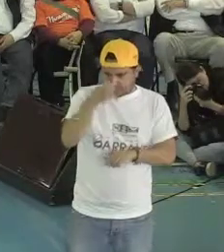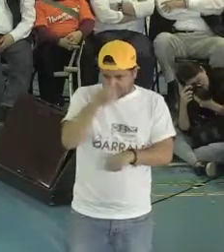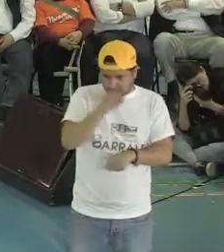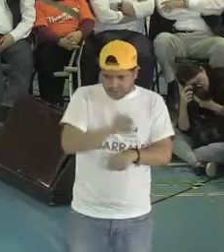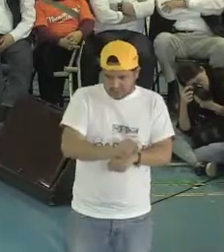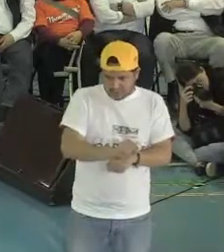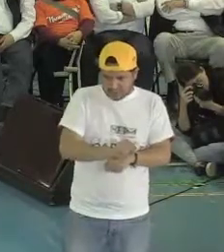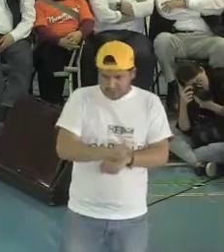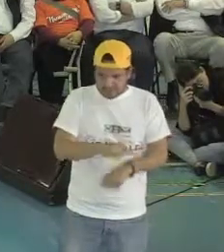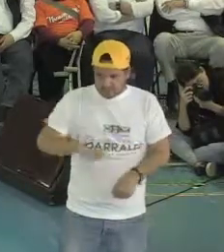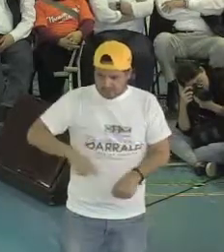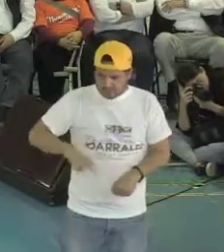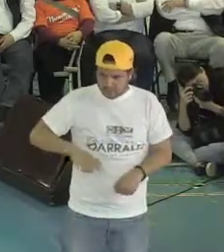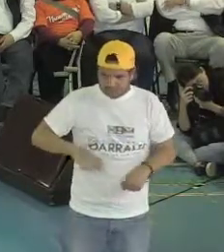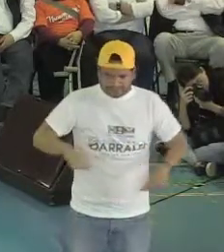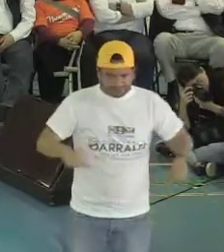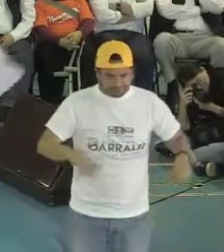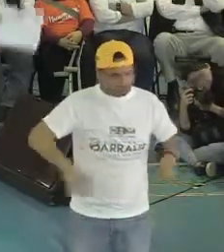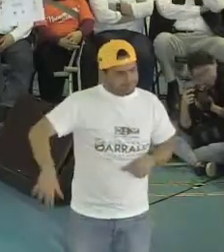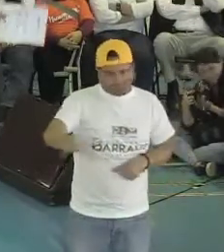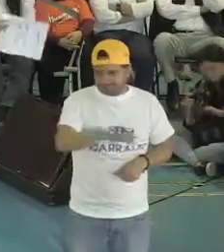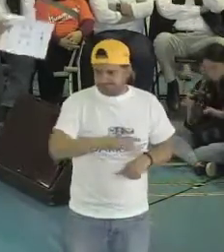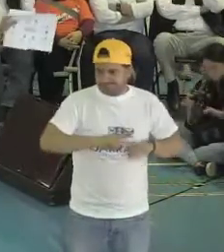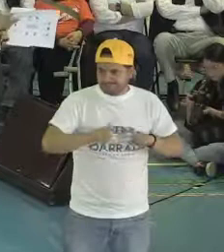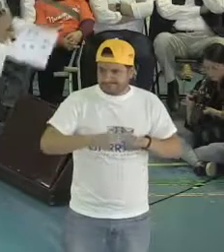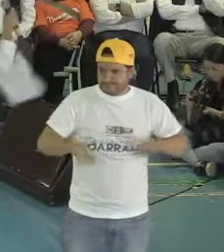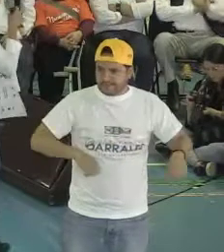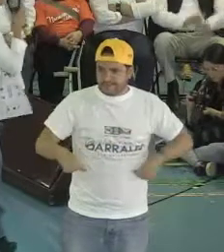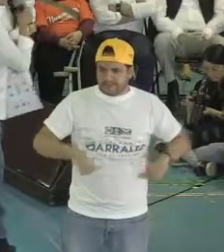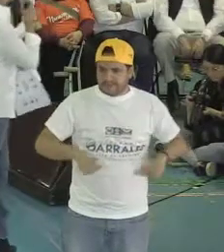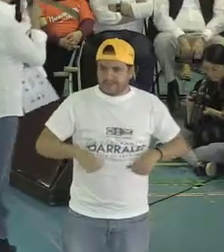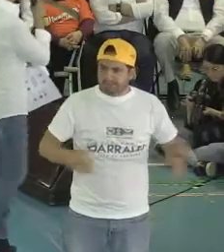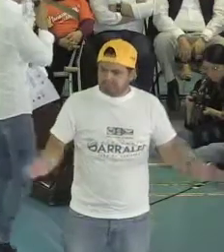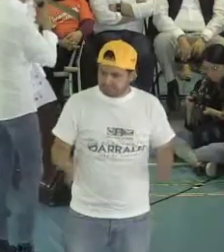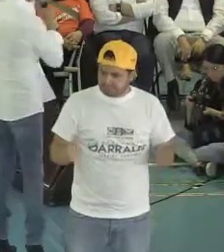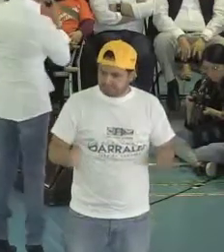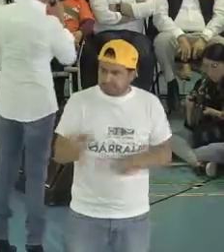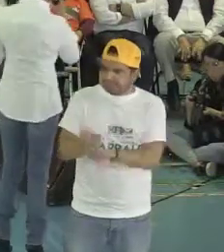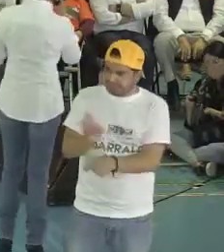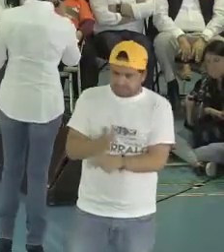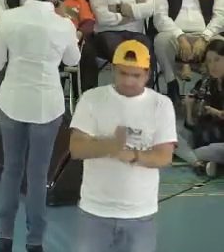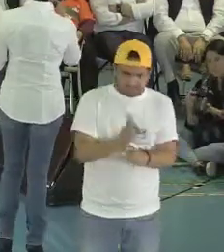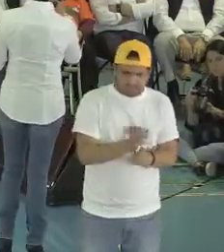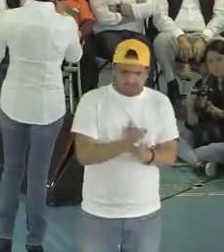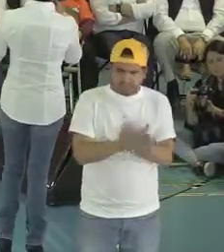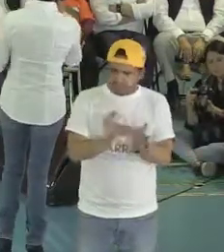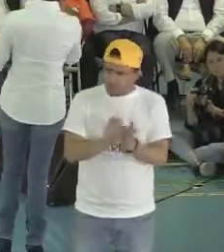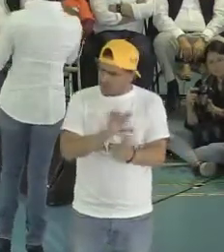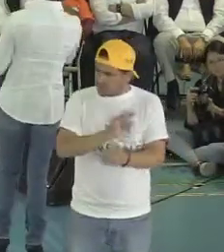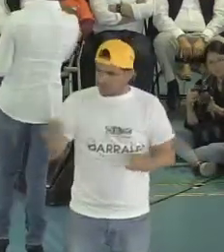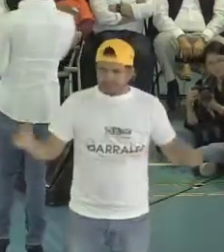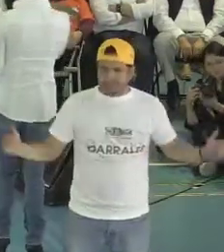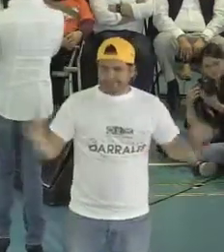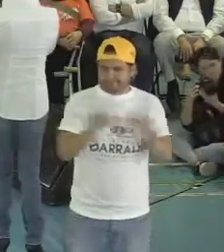acción de gobierno deberán estar poniendo por delante a la gente con discapacidad. Esto va a hacer que